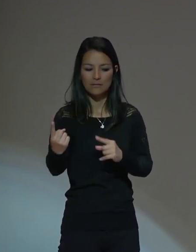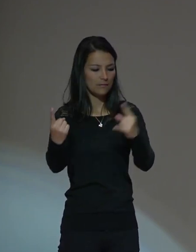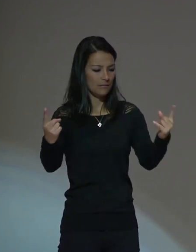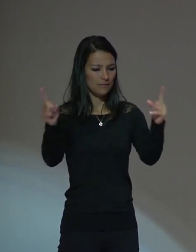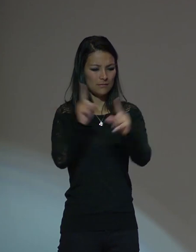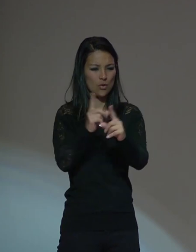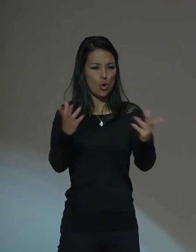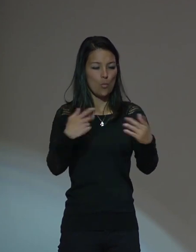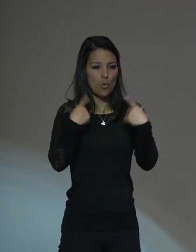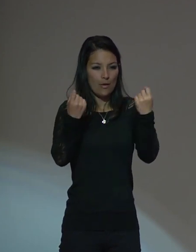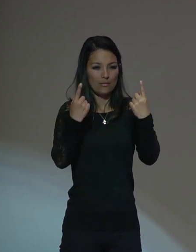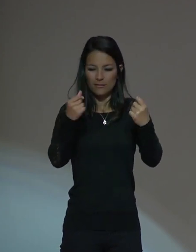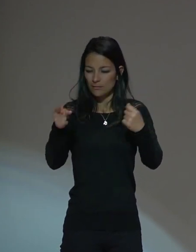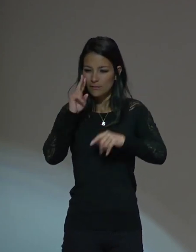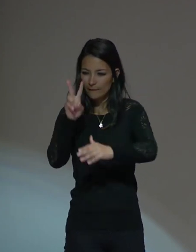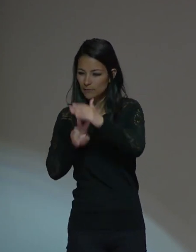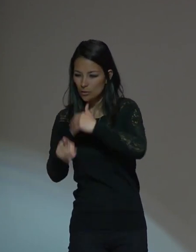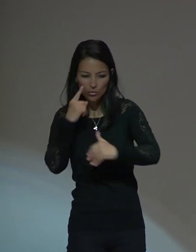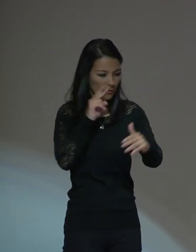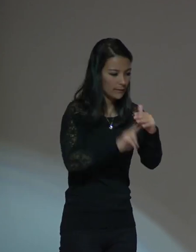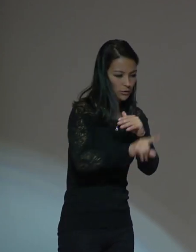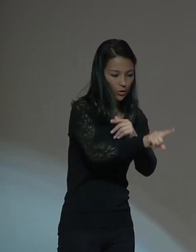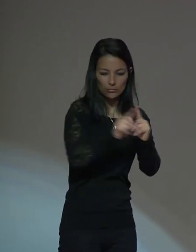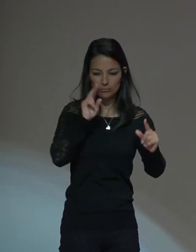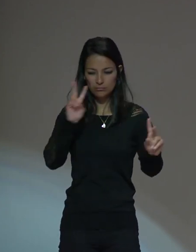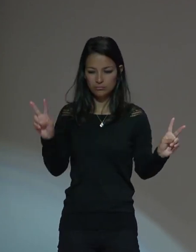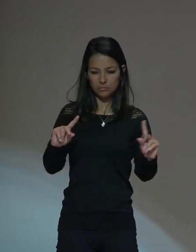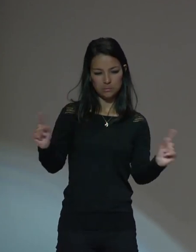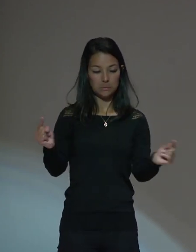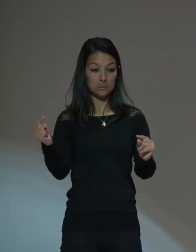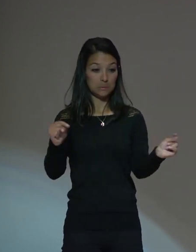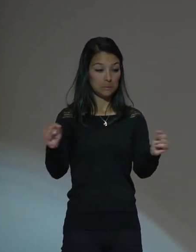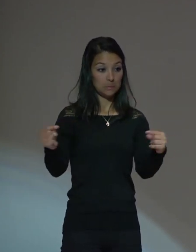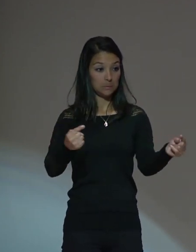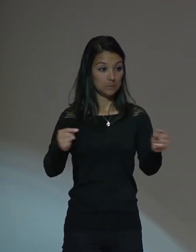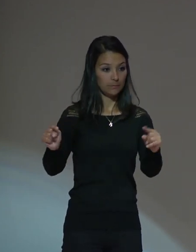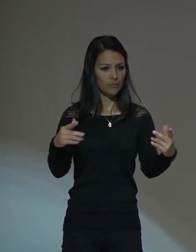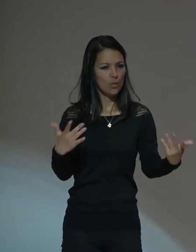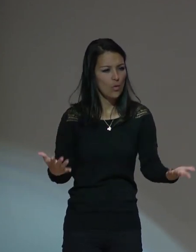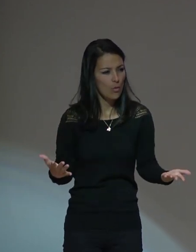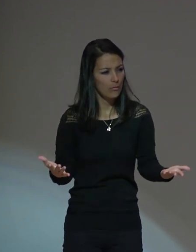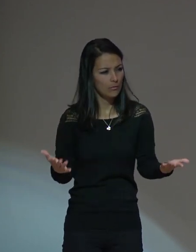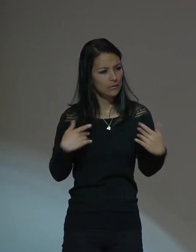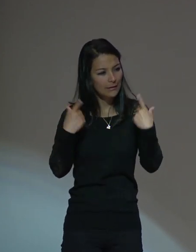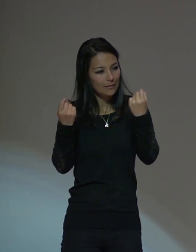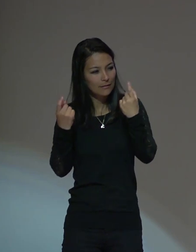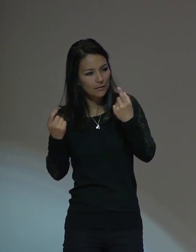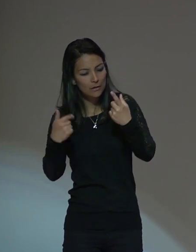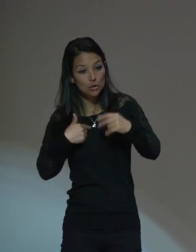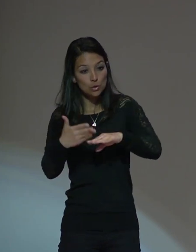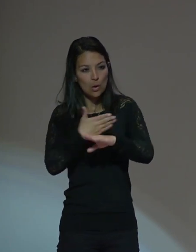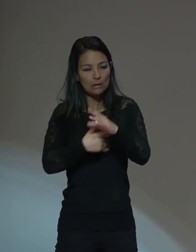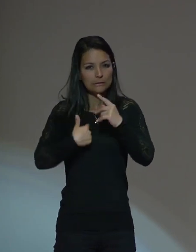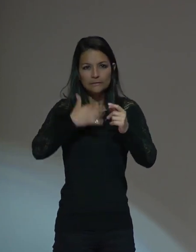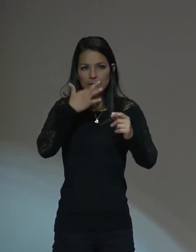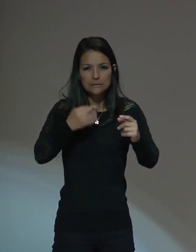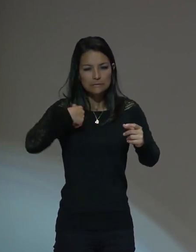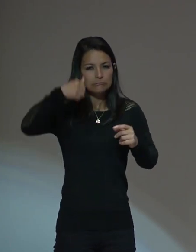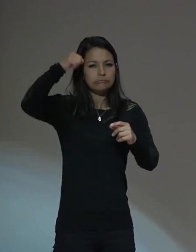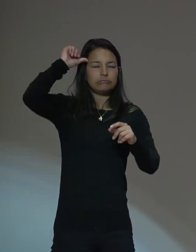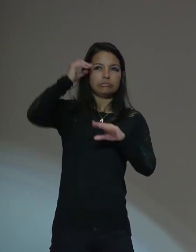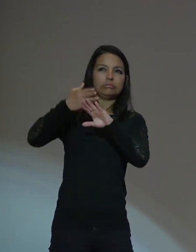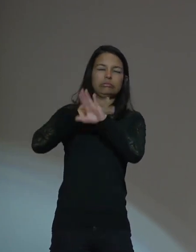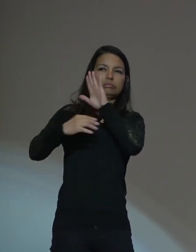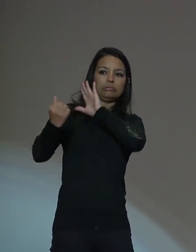la visión para entender que uno también fue tan marcado por la